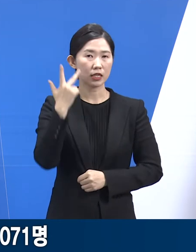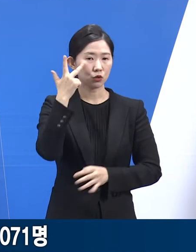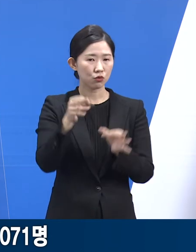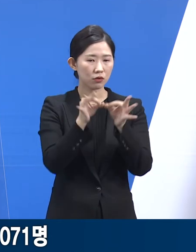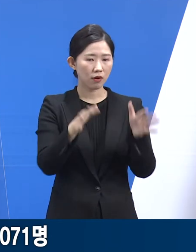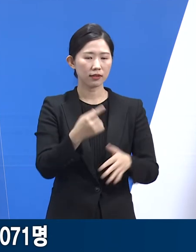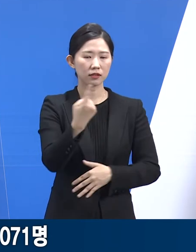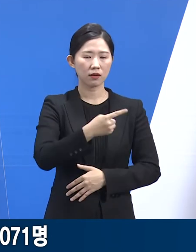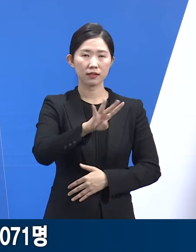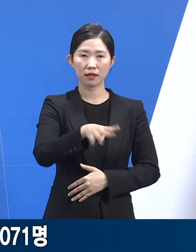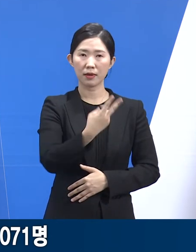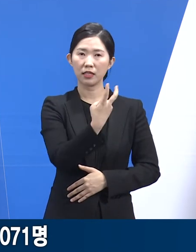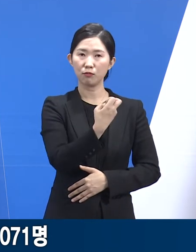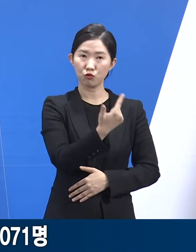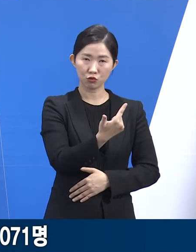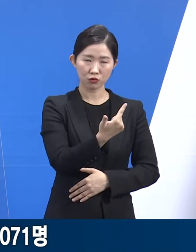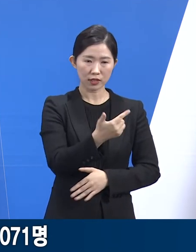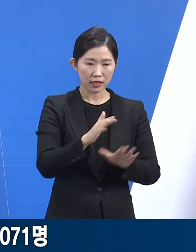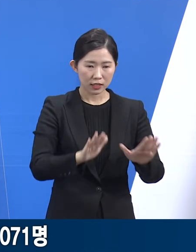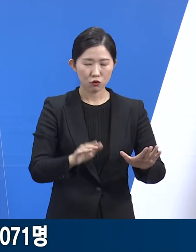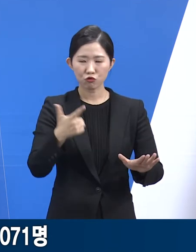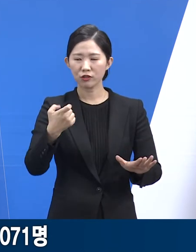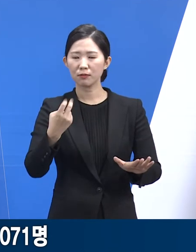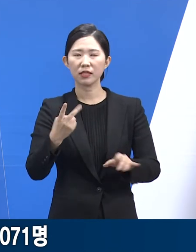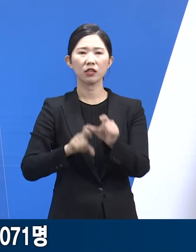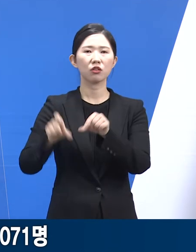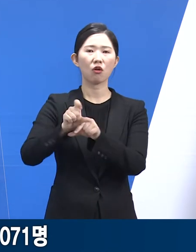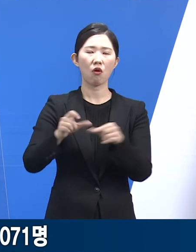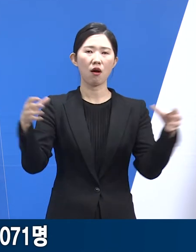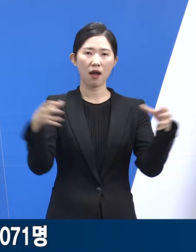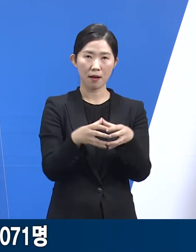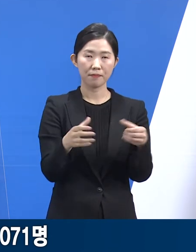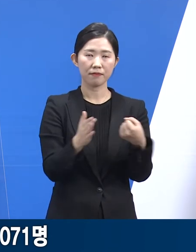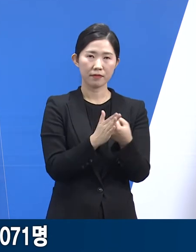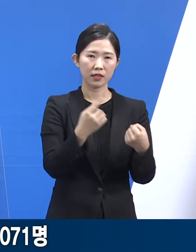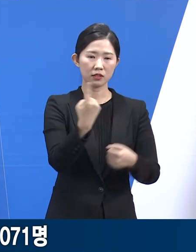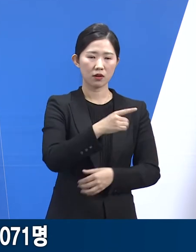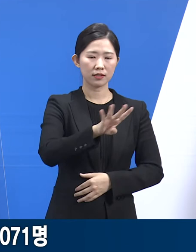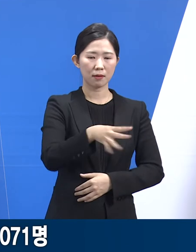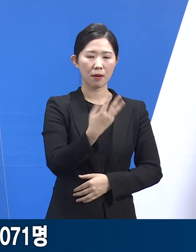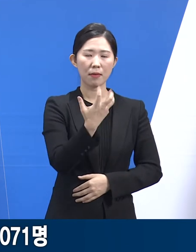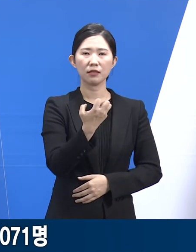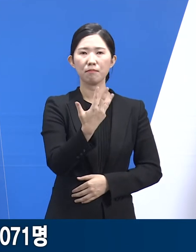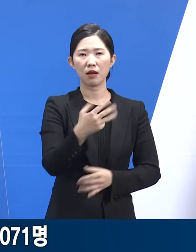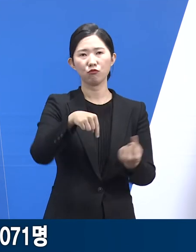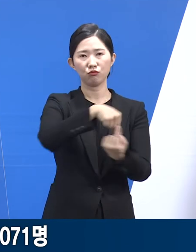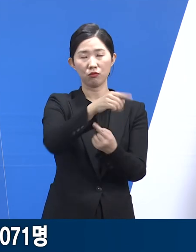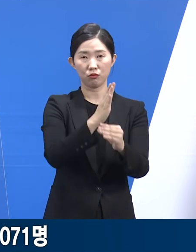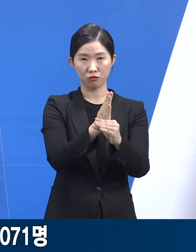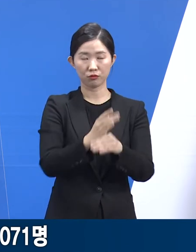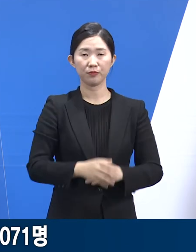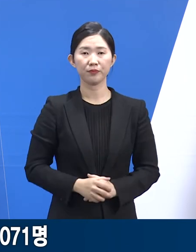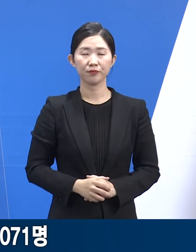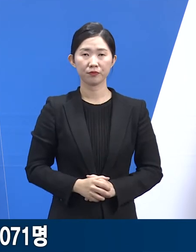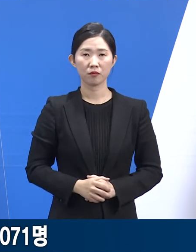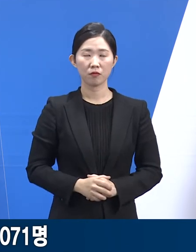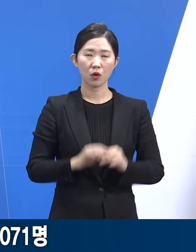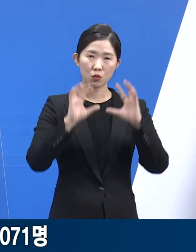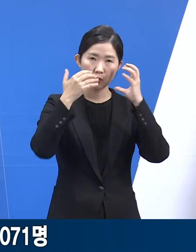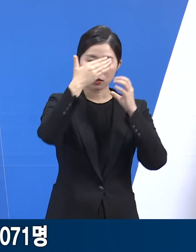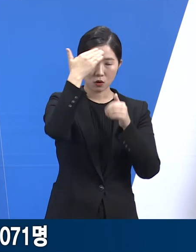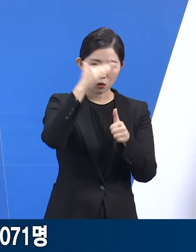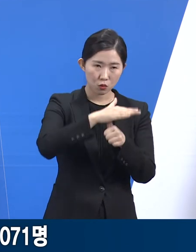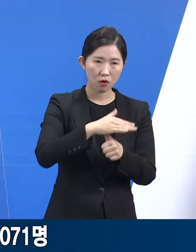,426개소에서 62개소가 추가되어 총 1,488개소가 운영 중입니다. 소아청소년과,